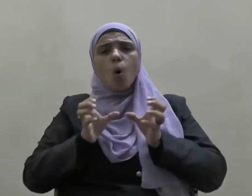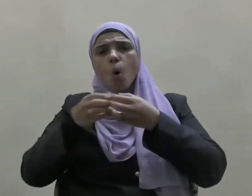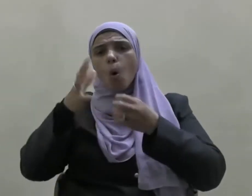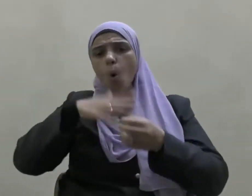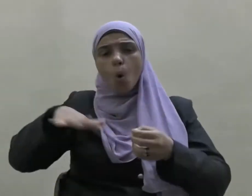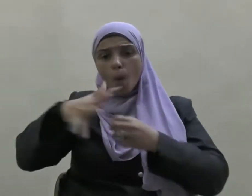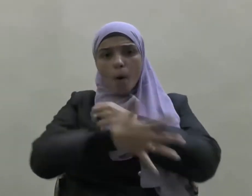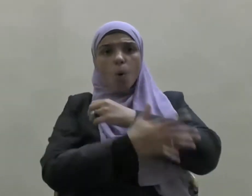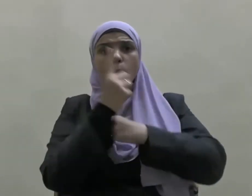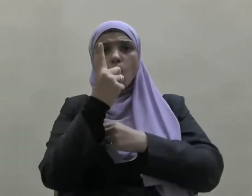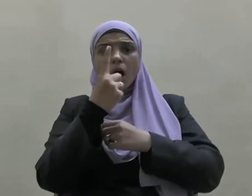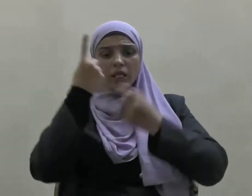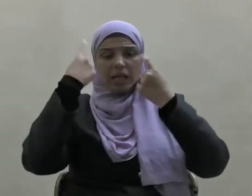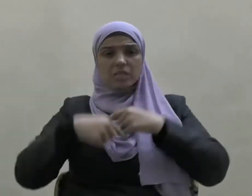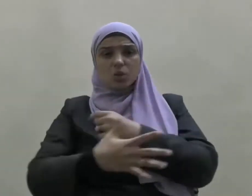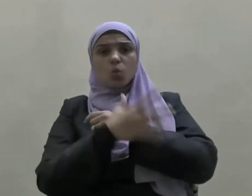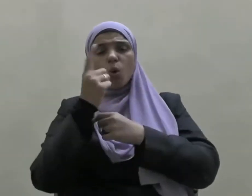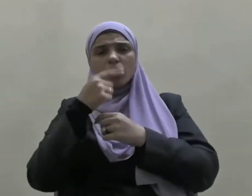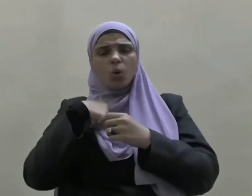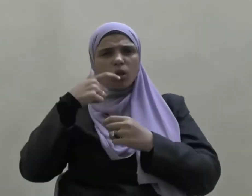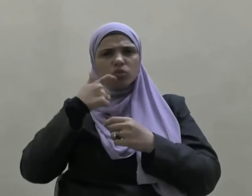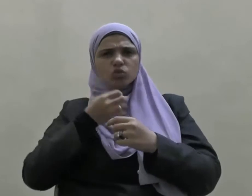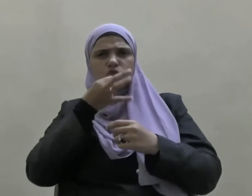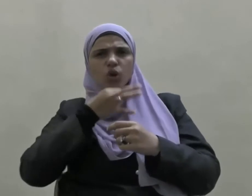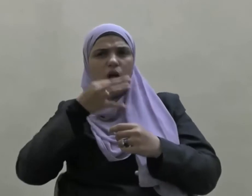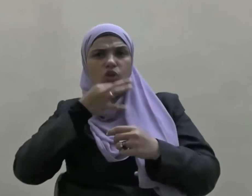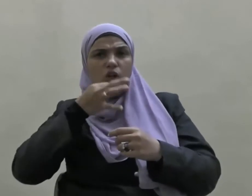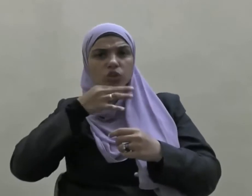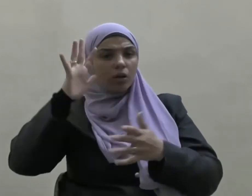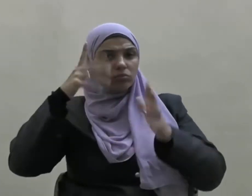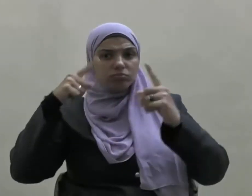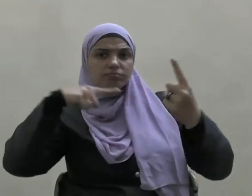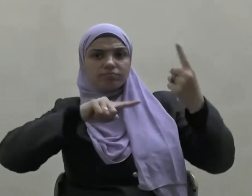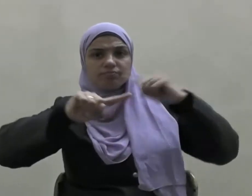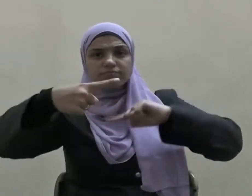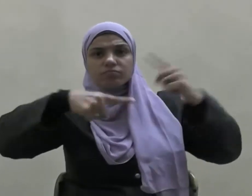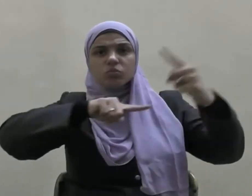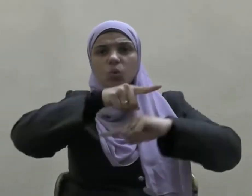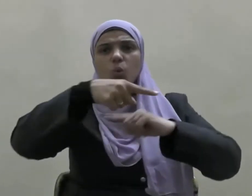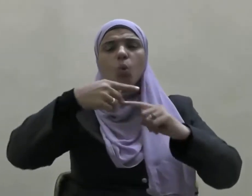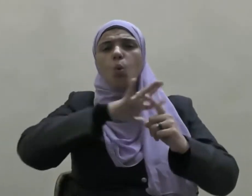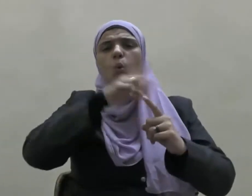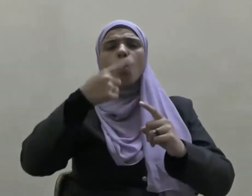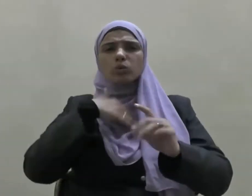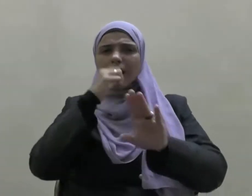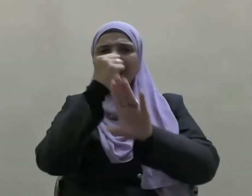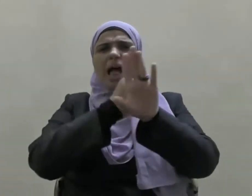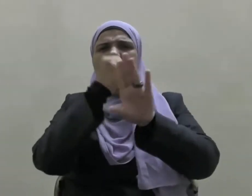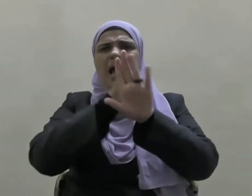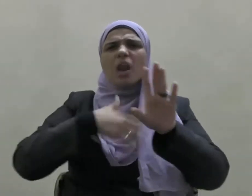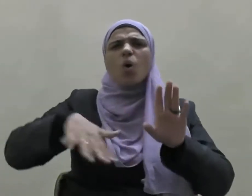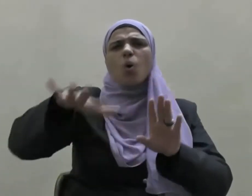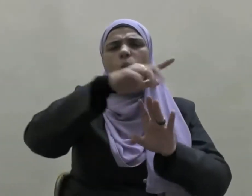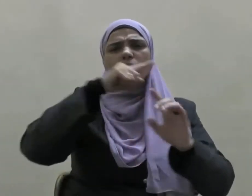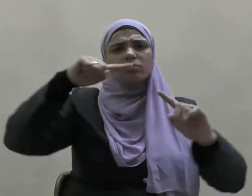أمة الجسد الواحد يشكك بعضها في بعض ويخول بعضها